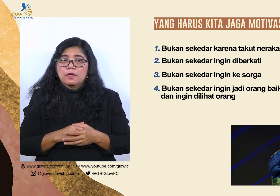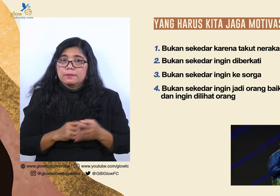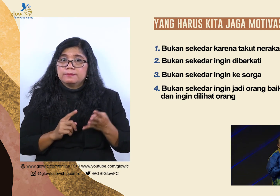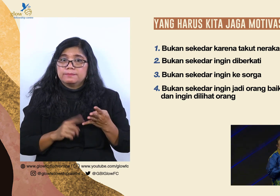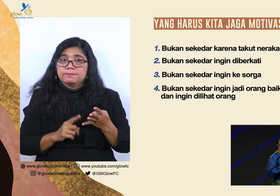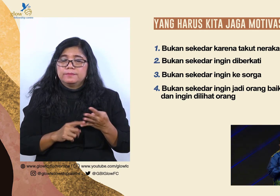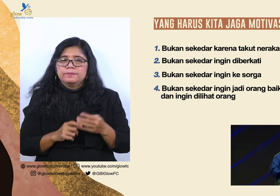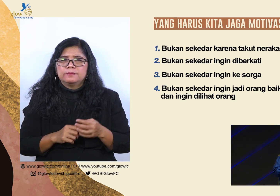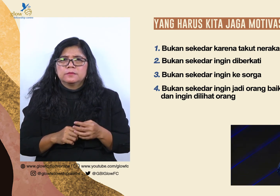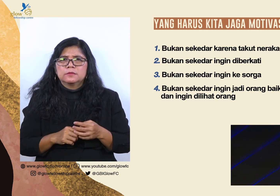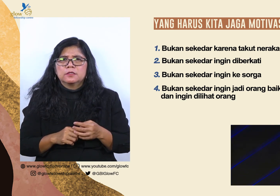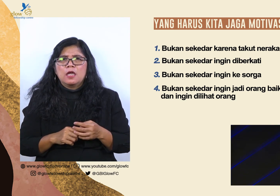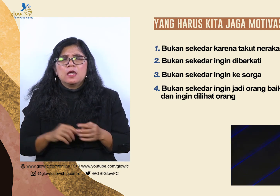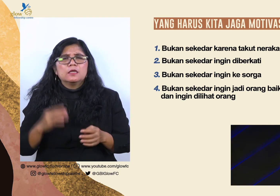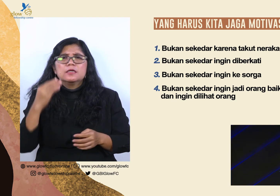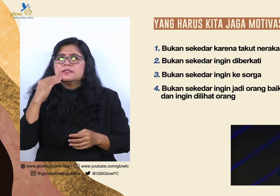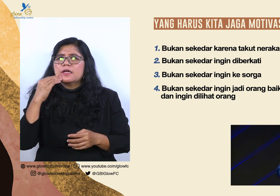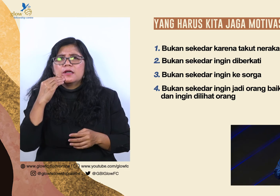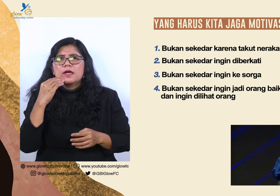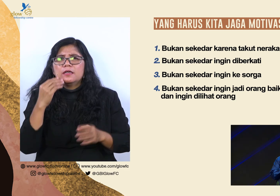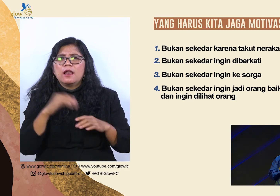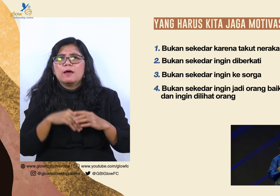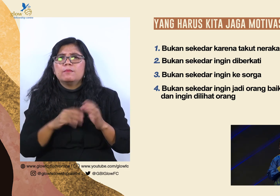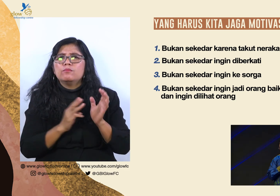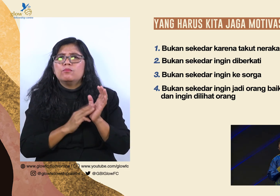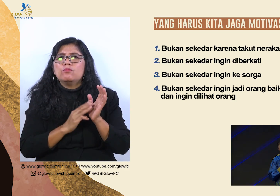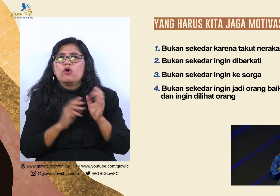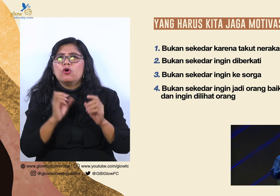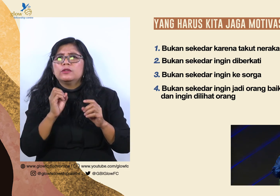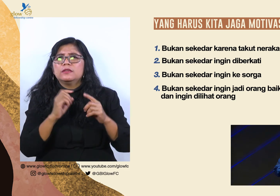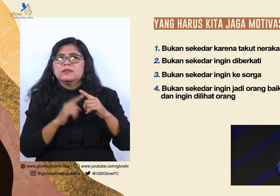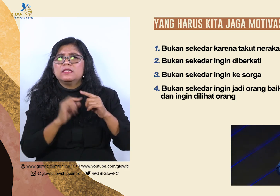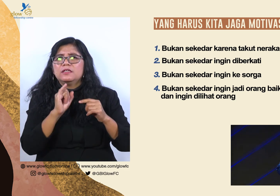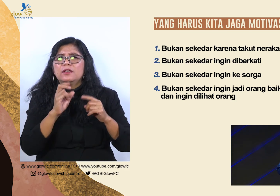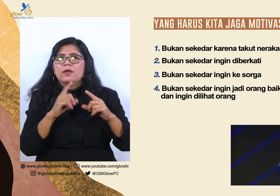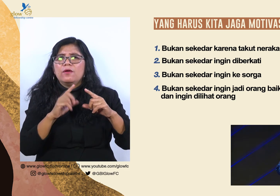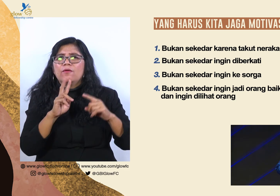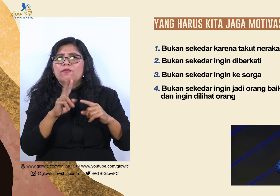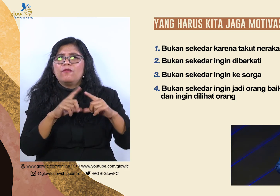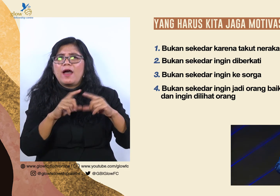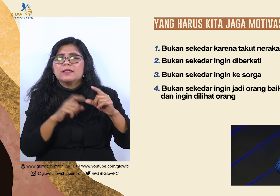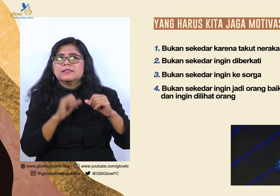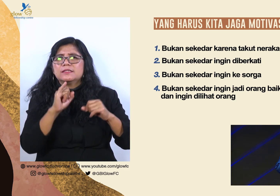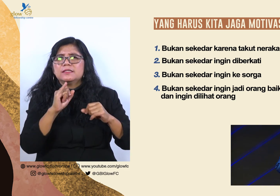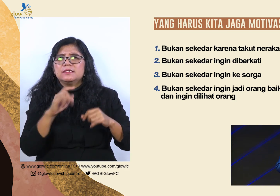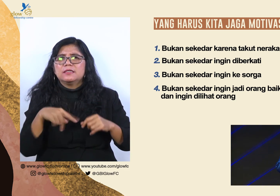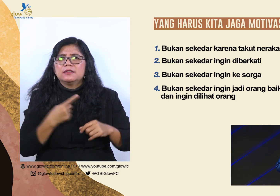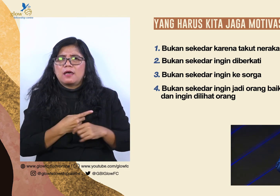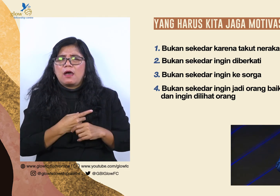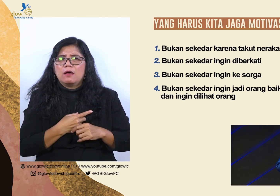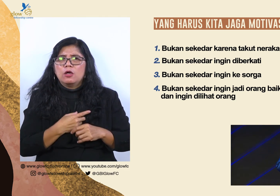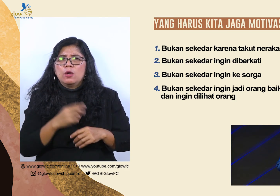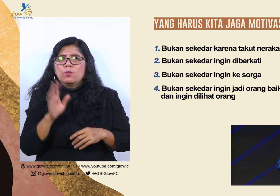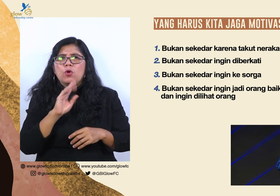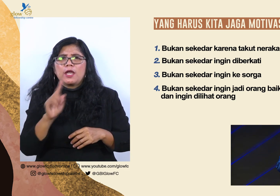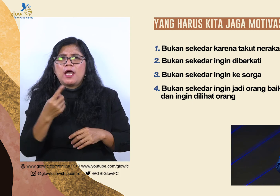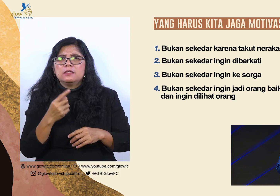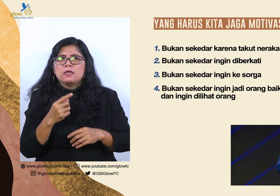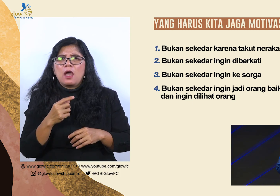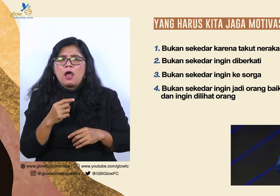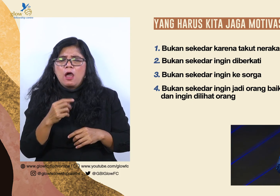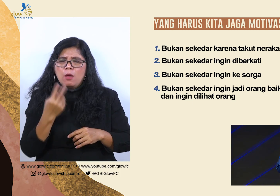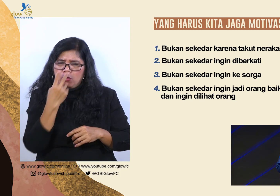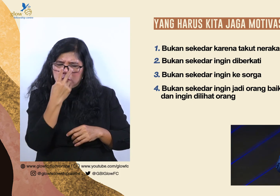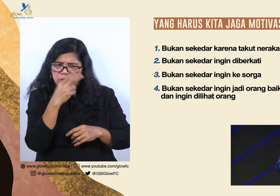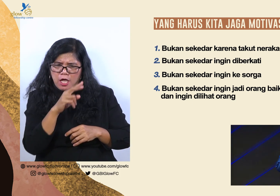Apa yang harus kita jaga dalam motivasi kita. Bukan sekedar ingin jadi orang baik. Yang dinilai